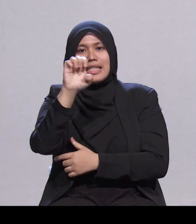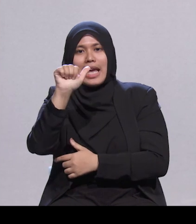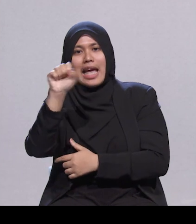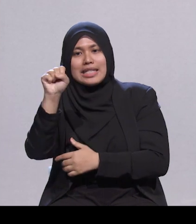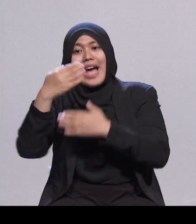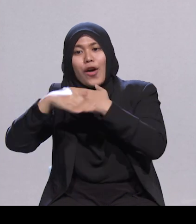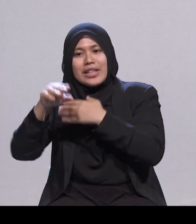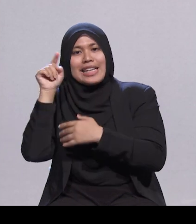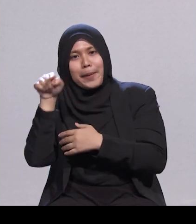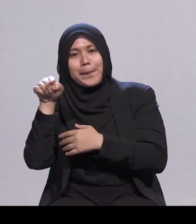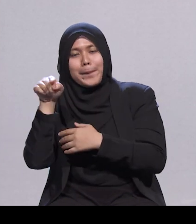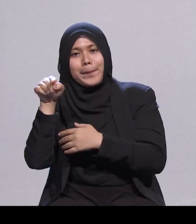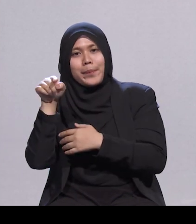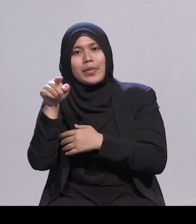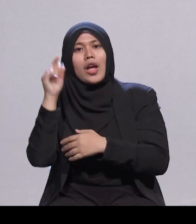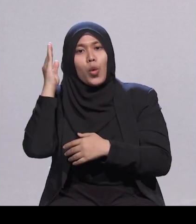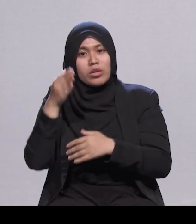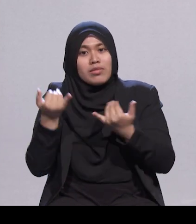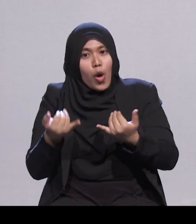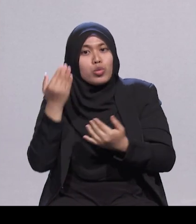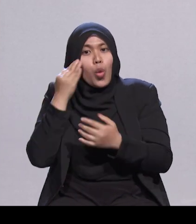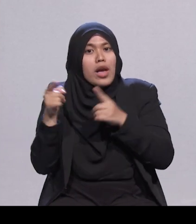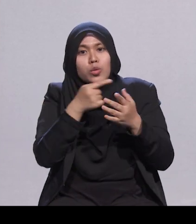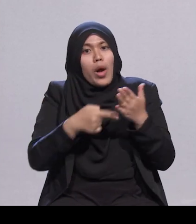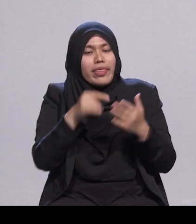dikenali sebagai ISIS Institut Yusof Ishaq.